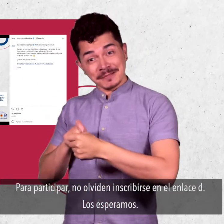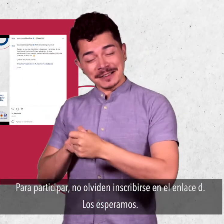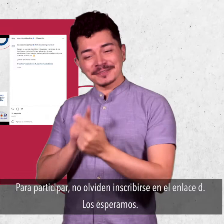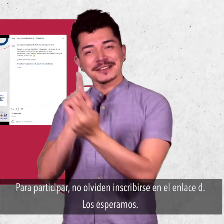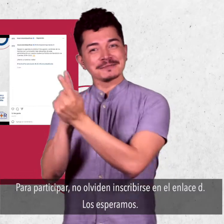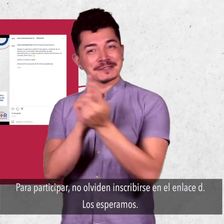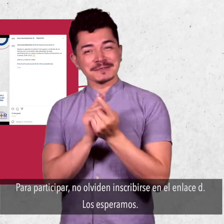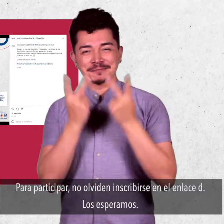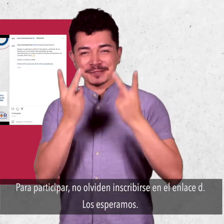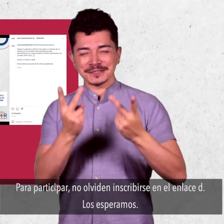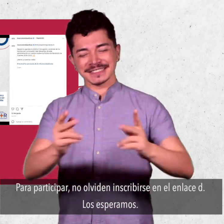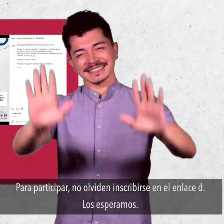¡Los esperamos!